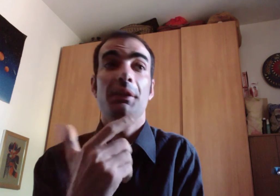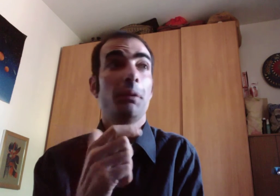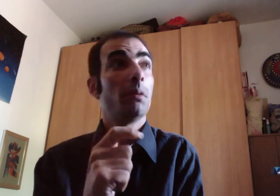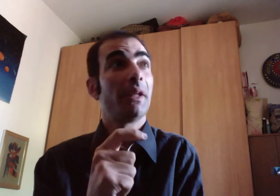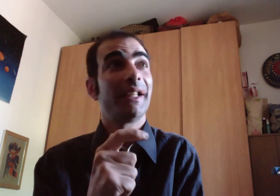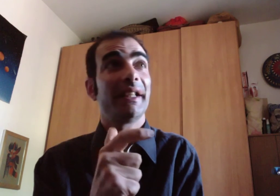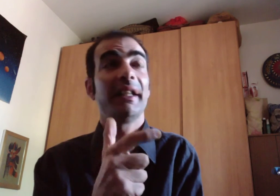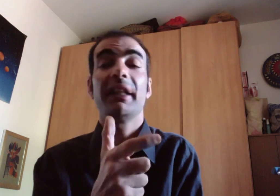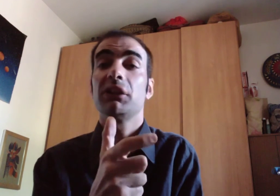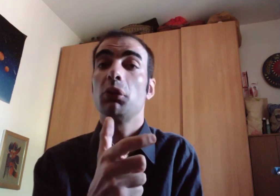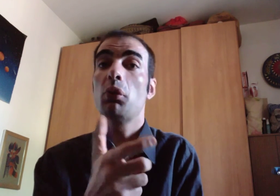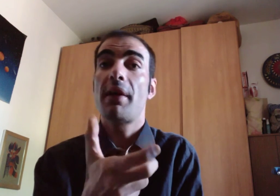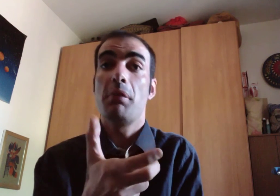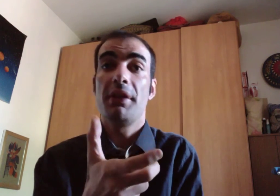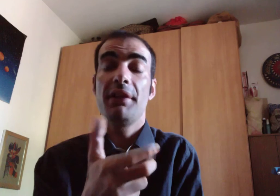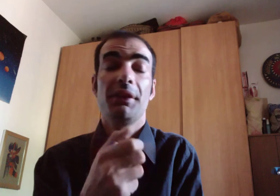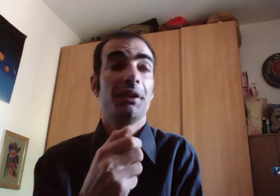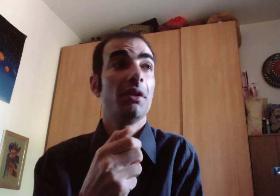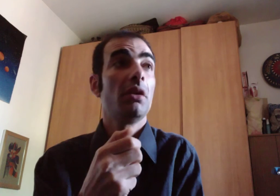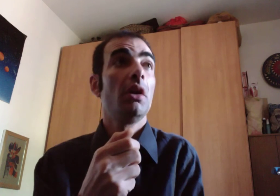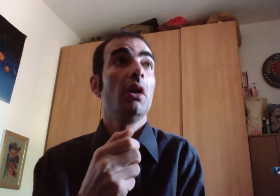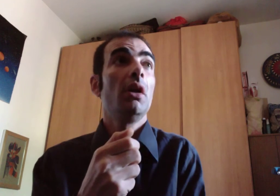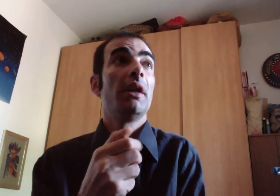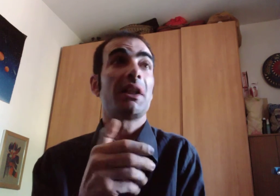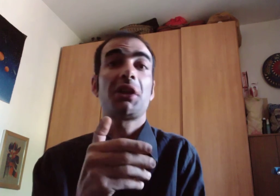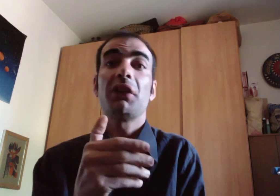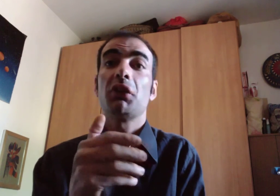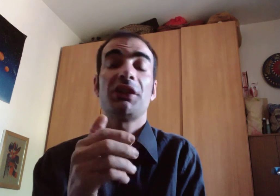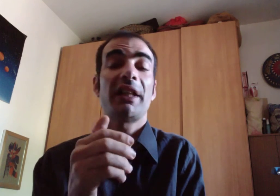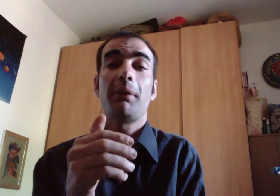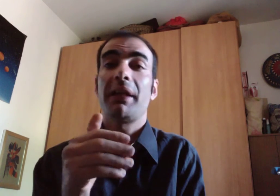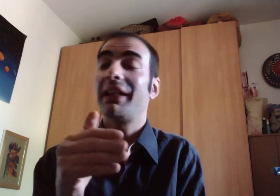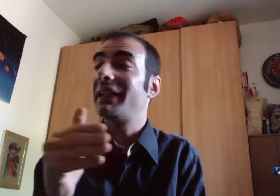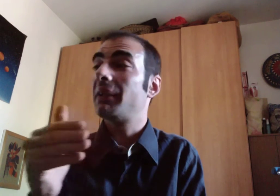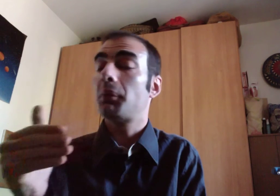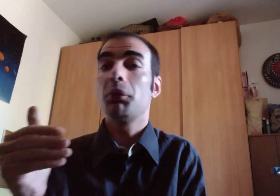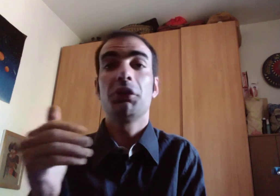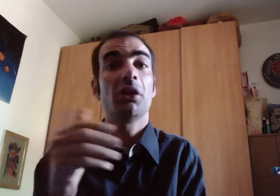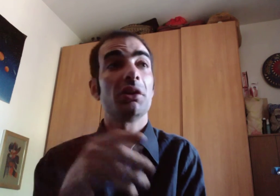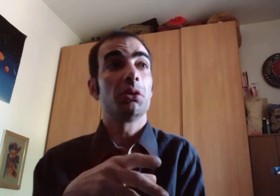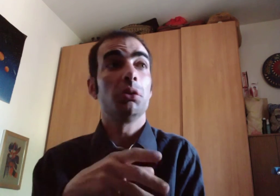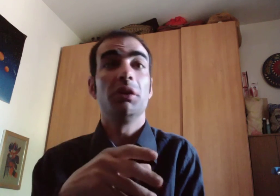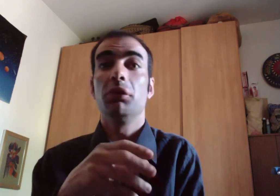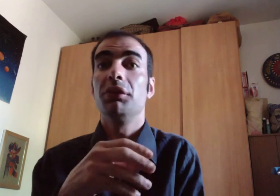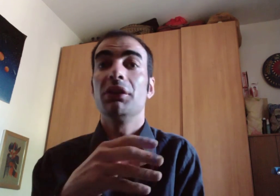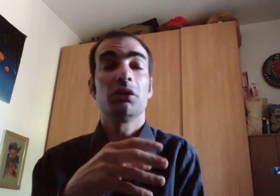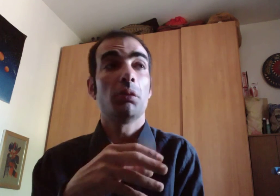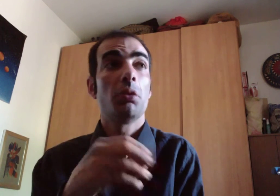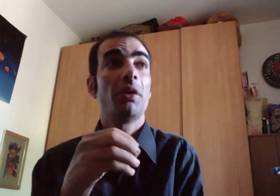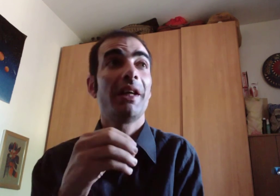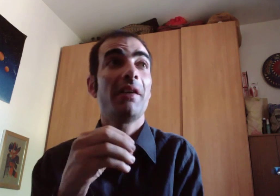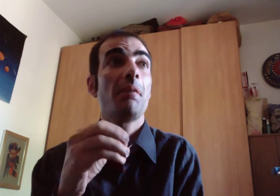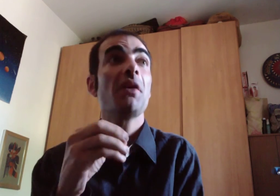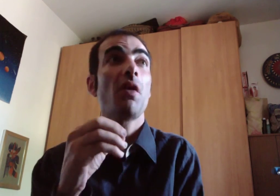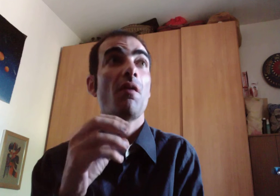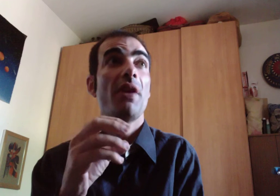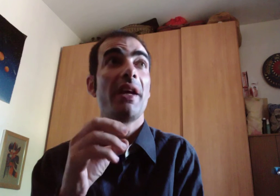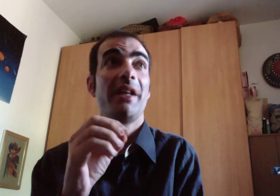di più per caricare sul web dei video lasciando stare magari la riproduzione su dvd o su blu ray mi conviene